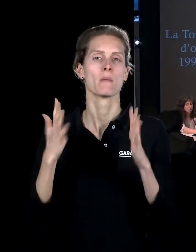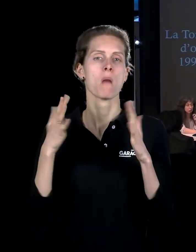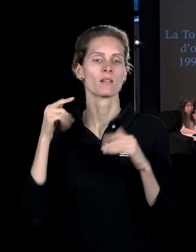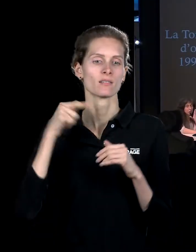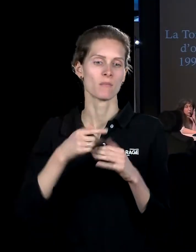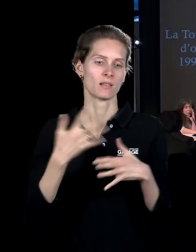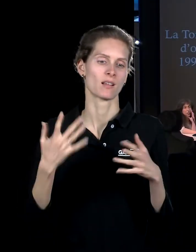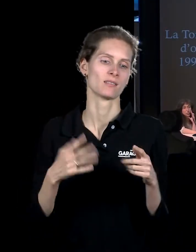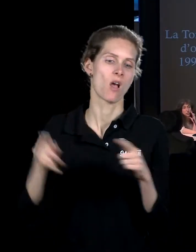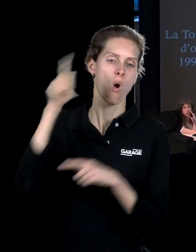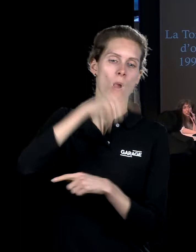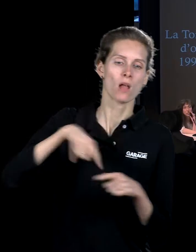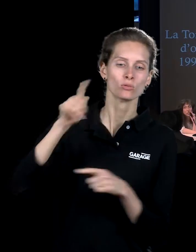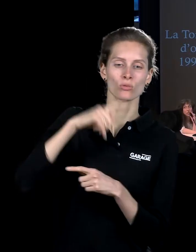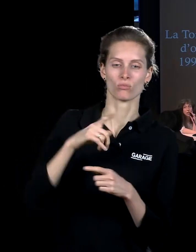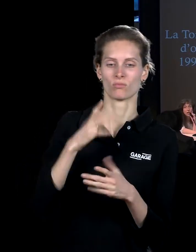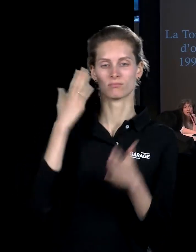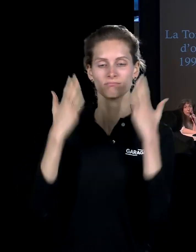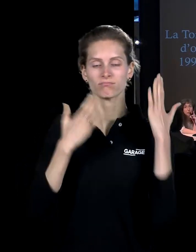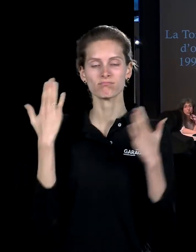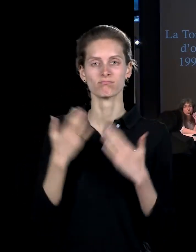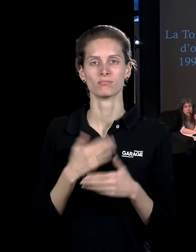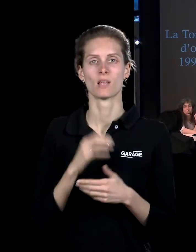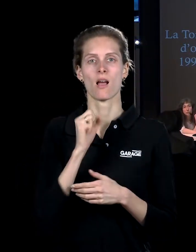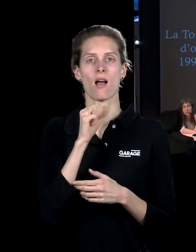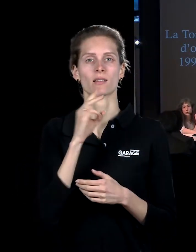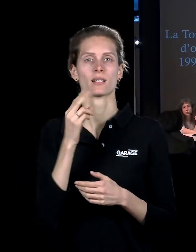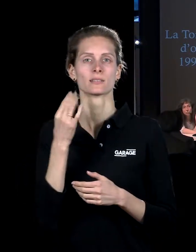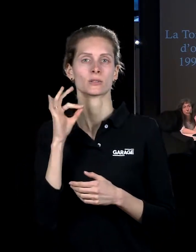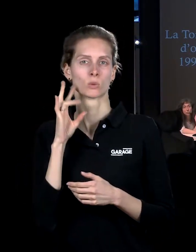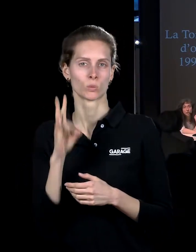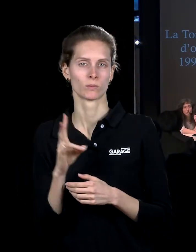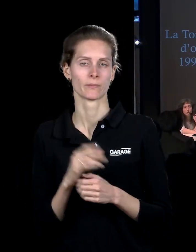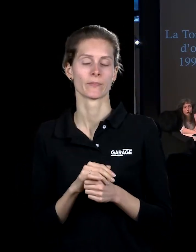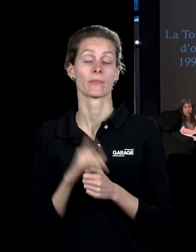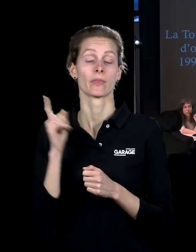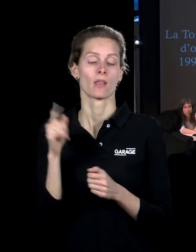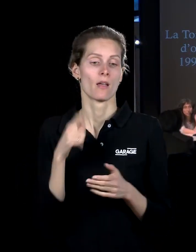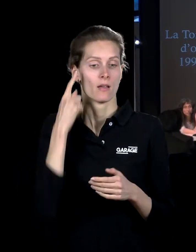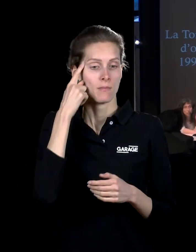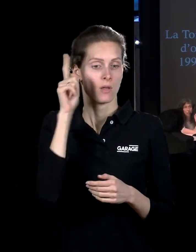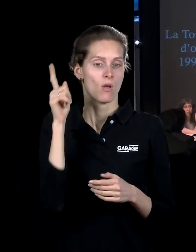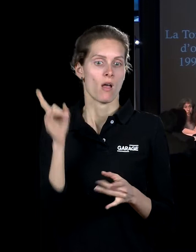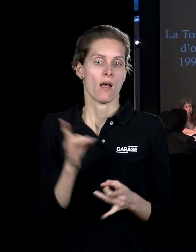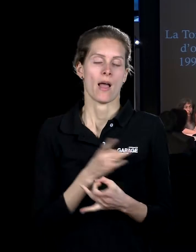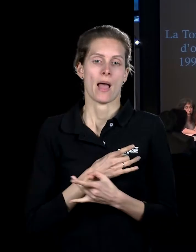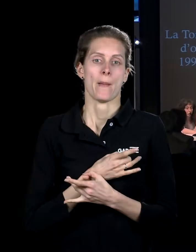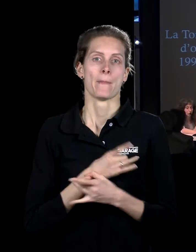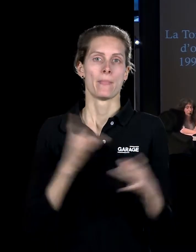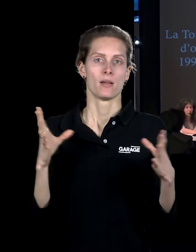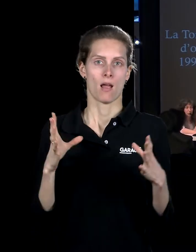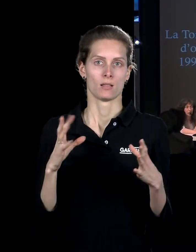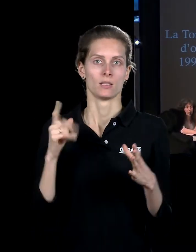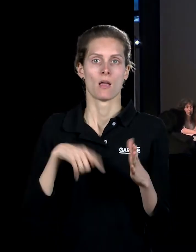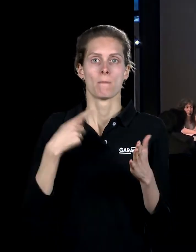И Юиг придумывает городской праздник. Он придумывает псевдоритуал, во время которого по городу